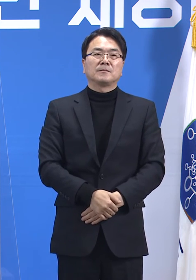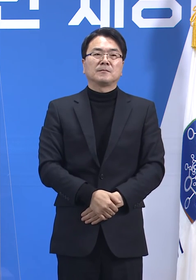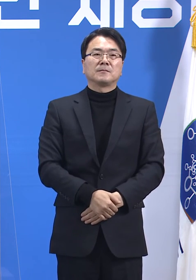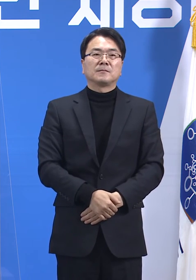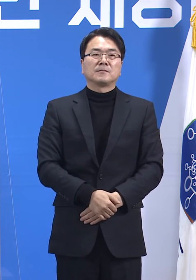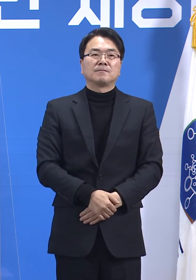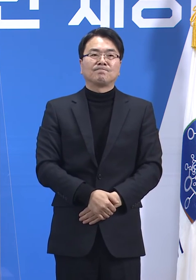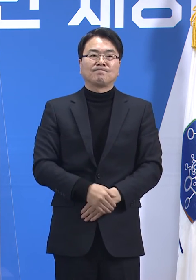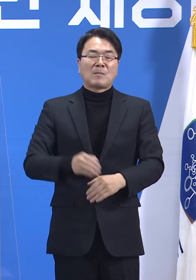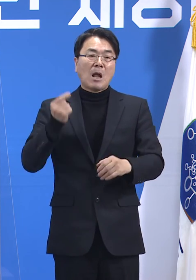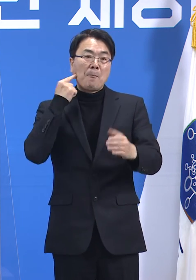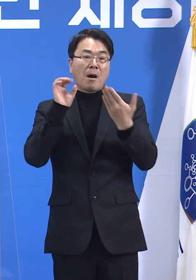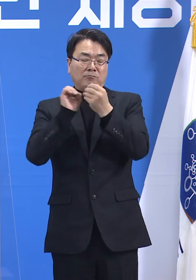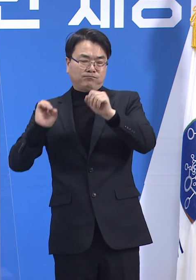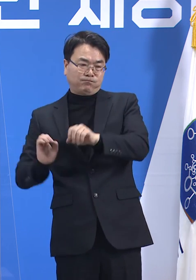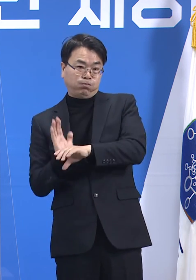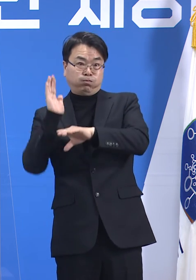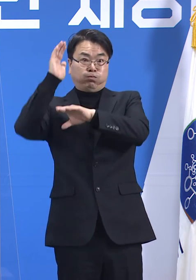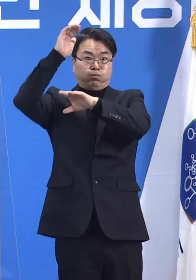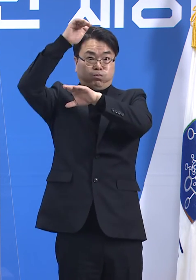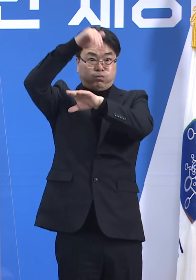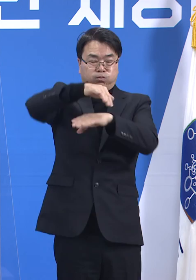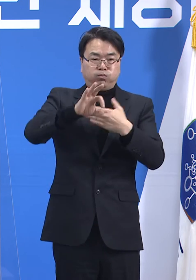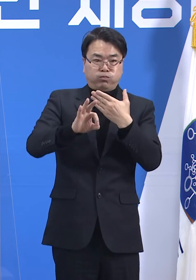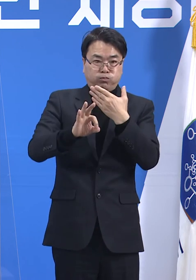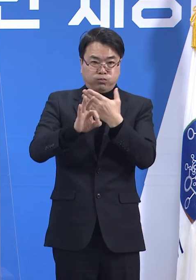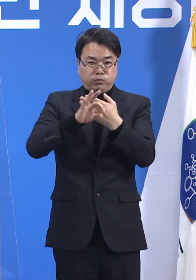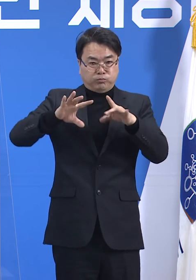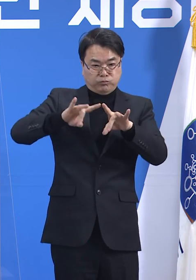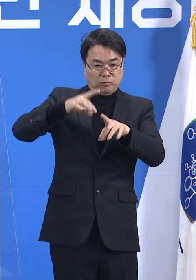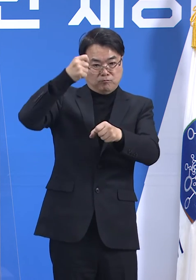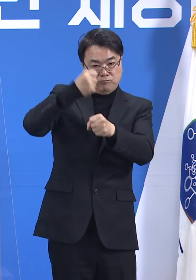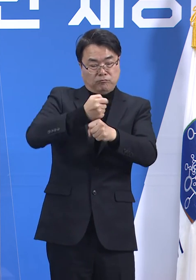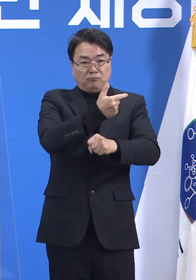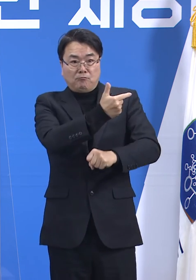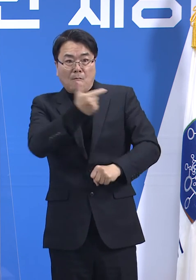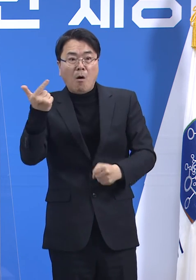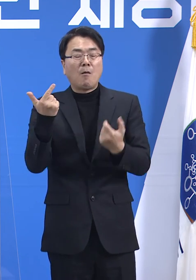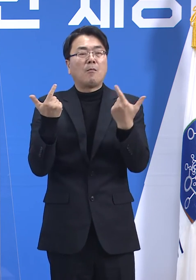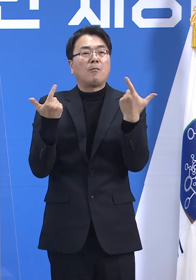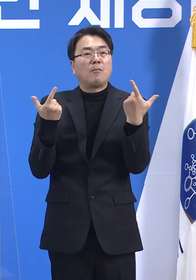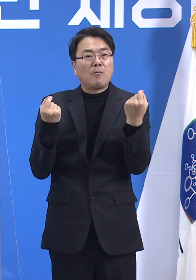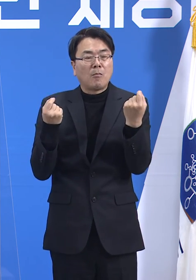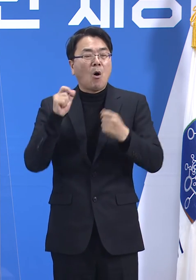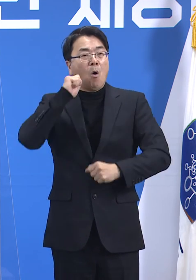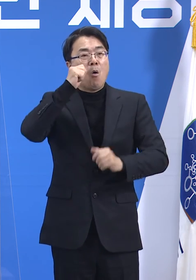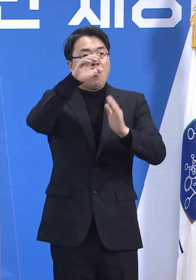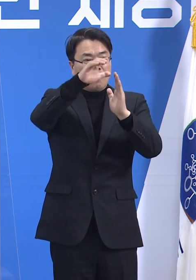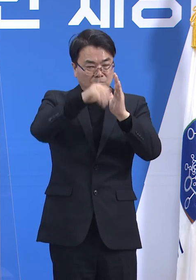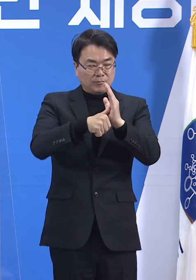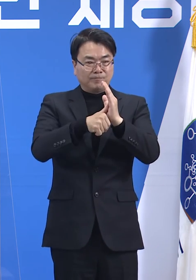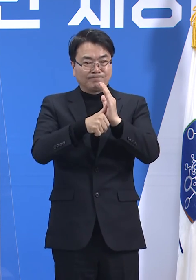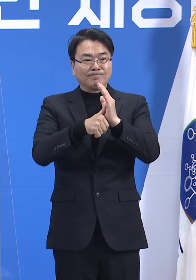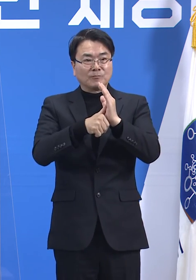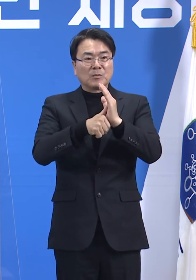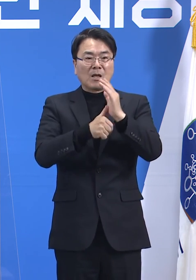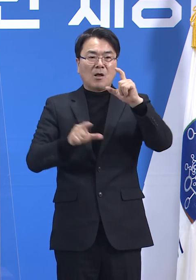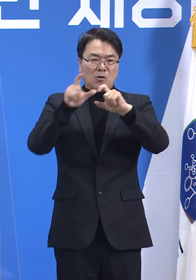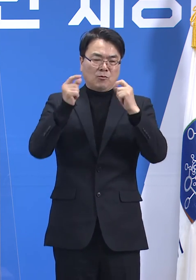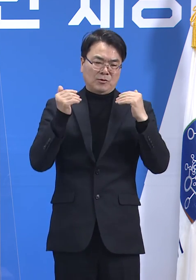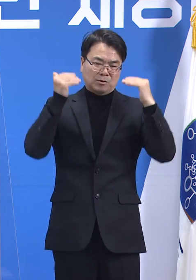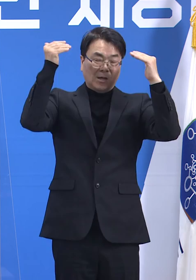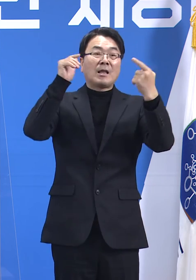파도가 높을수록 그 파도를 넘고 난 후에 추진력이 커지는 법입니다. 우리는 어려울 때 또한 성장한다는 것을